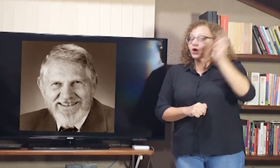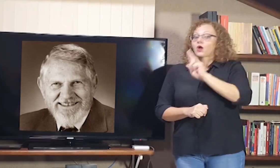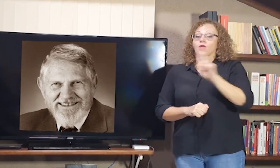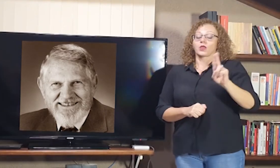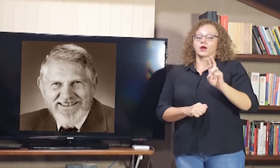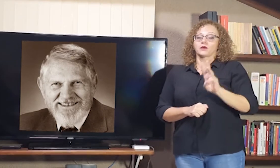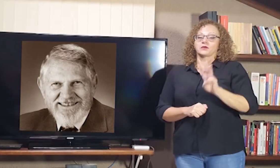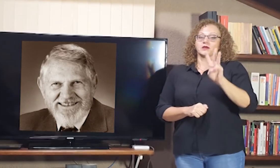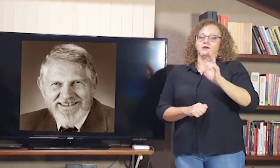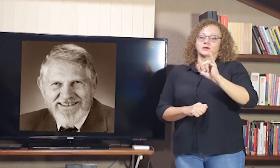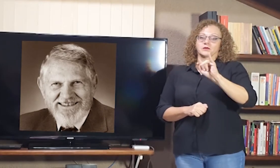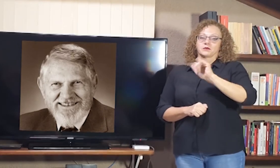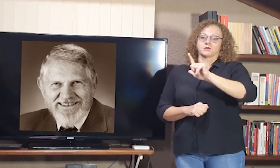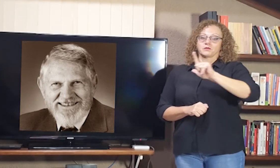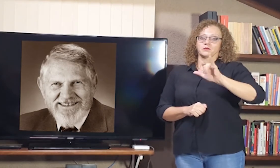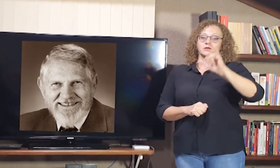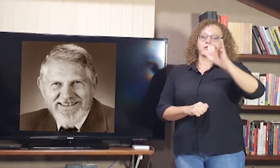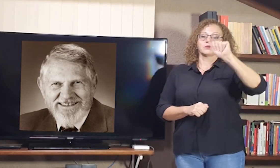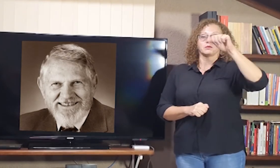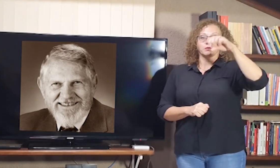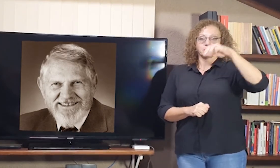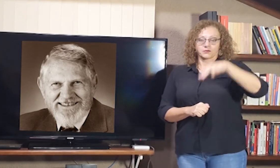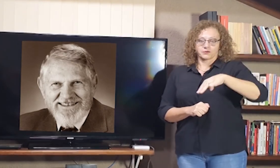este é o sinal dele, William Stockoy,